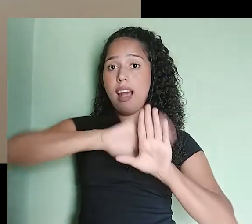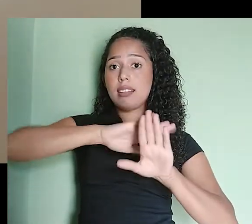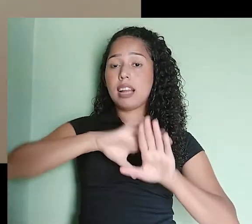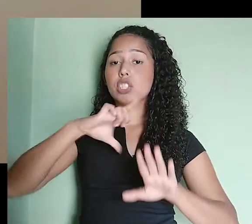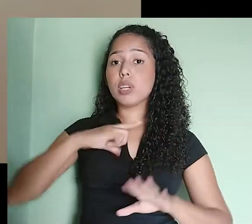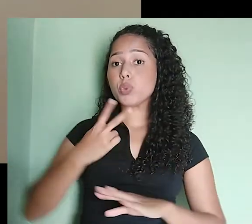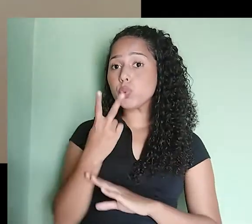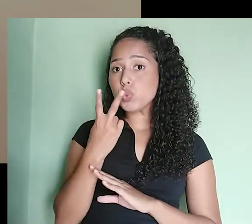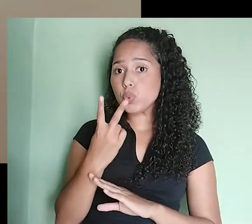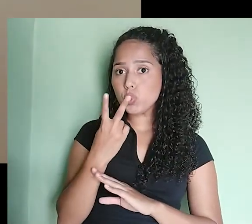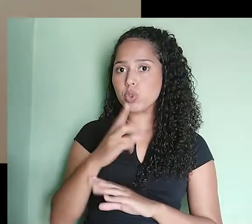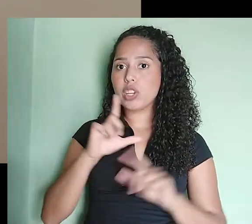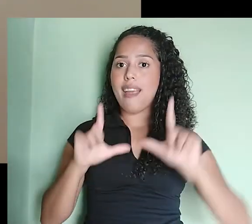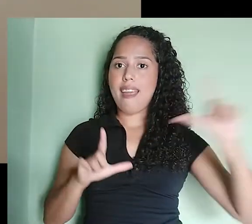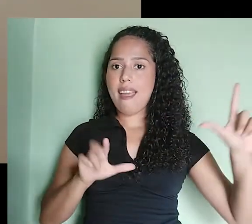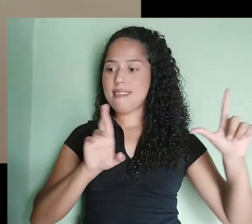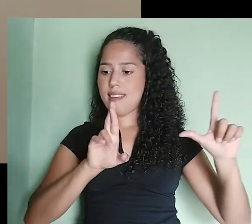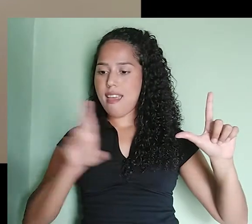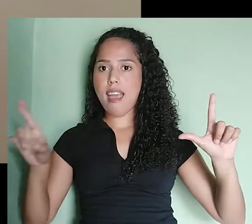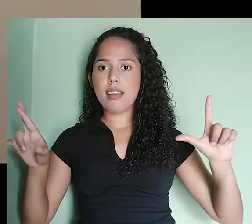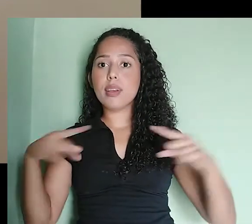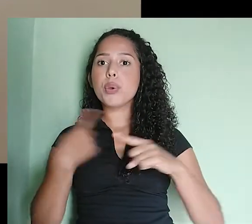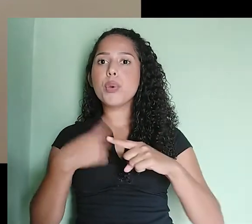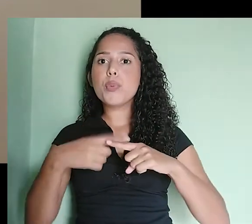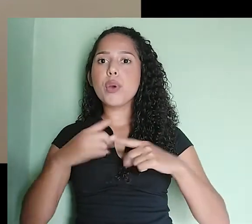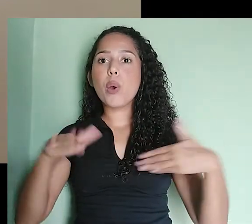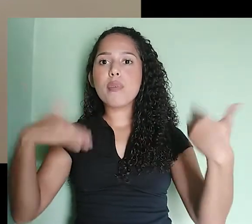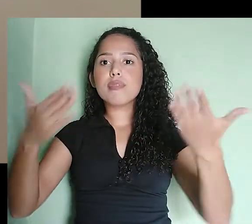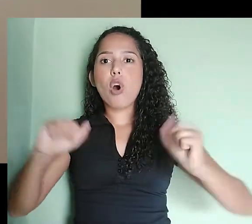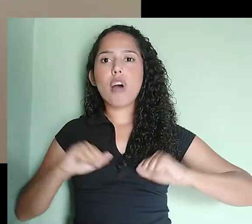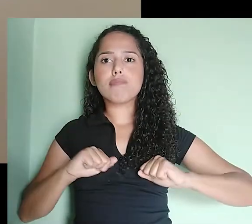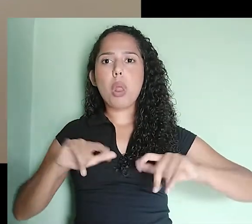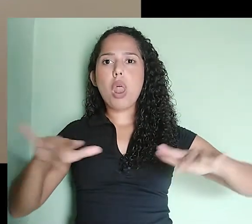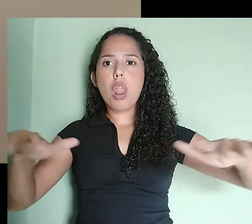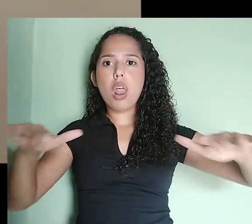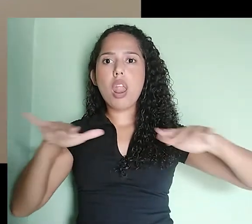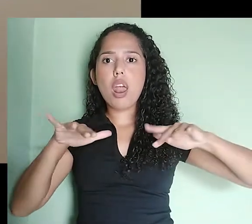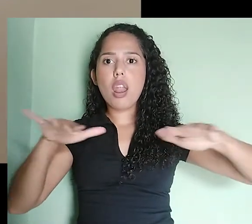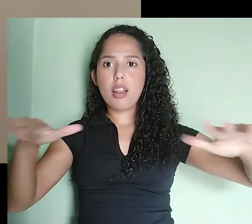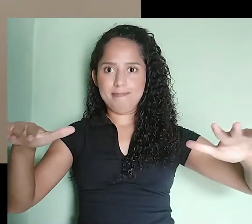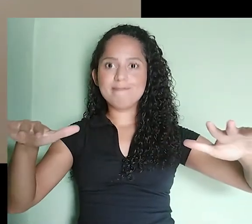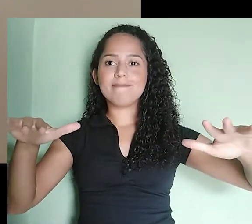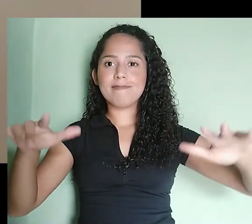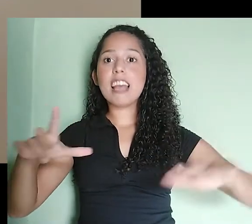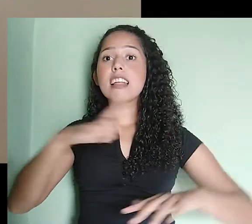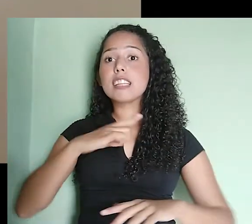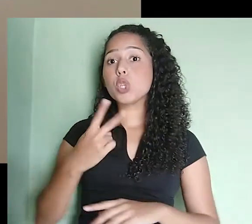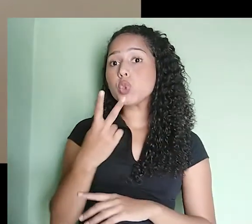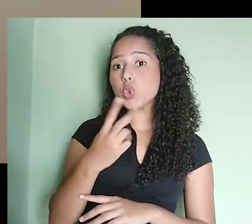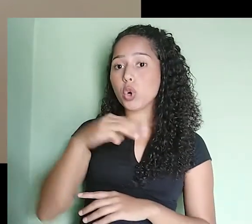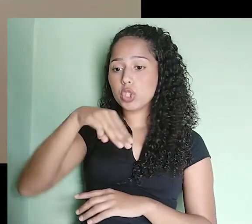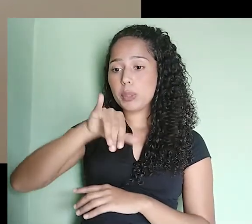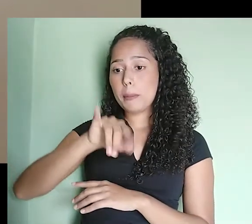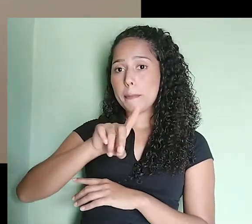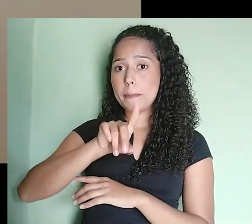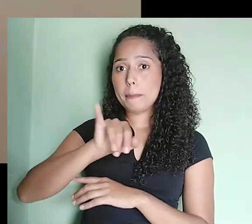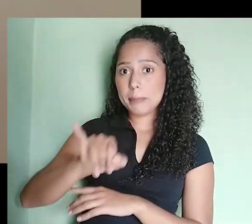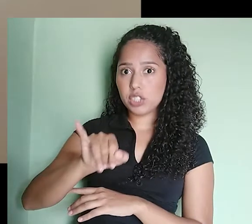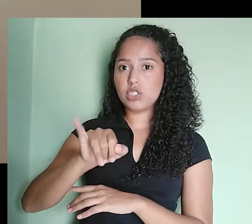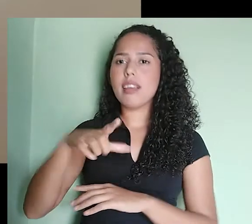saídas LR, porque é uma placa estéreo. Eu tenho duas conexões MIDI, o sinal que entra e